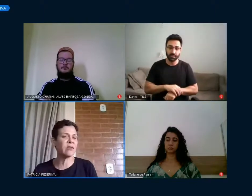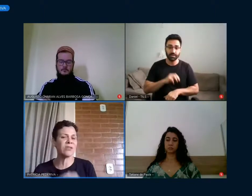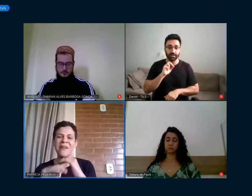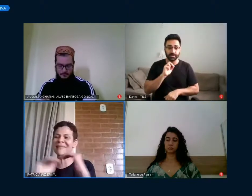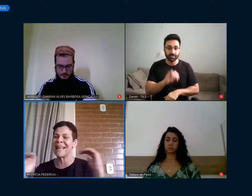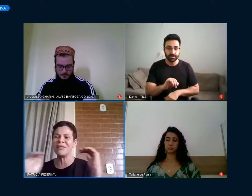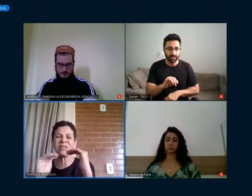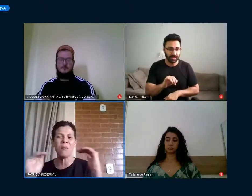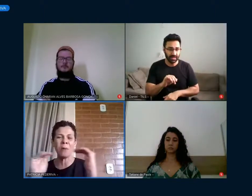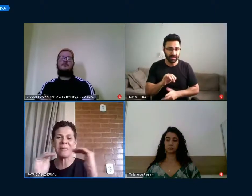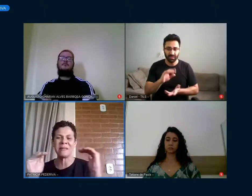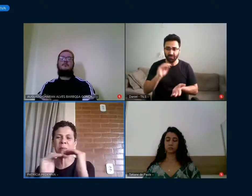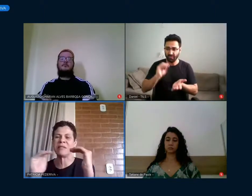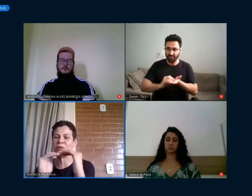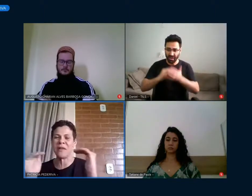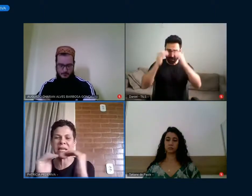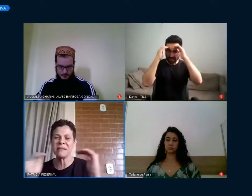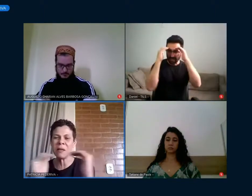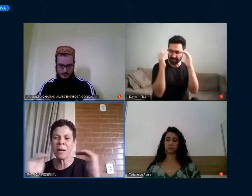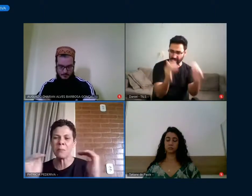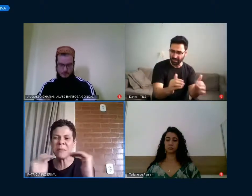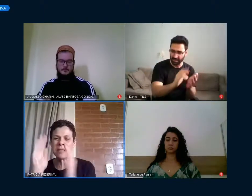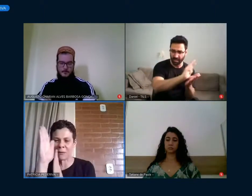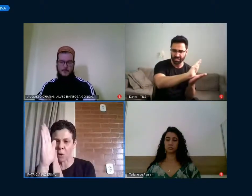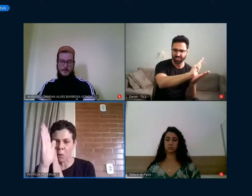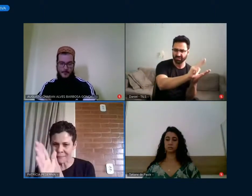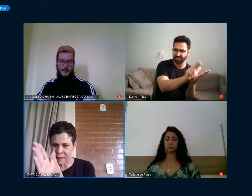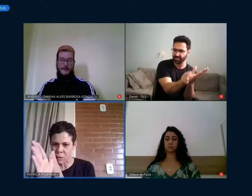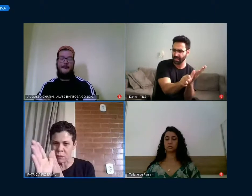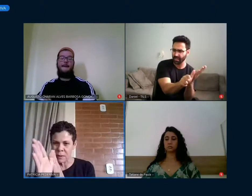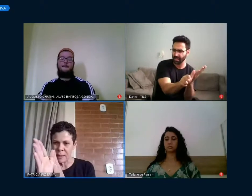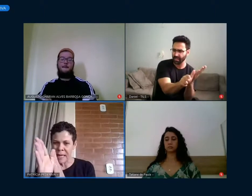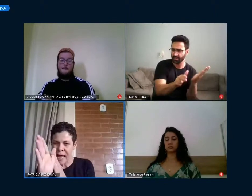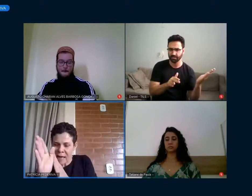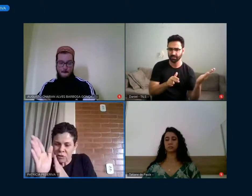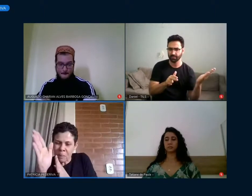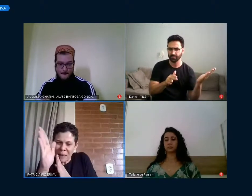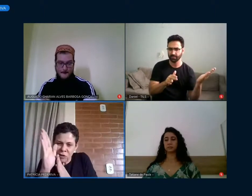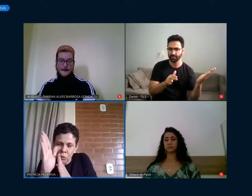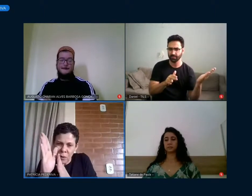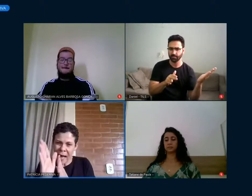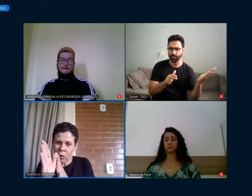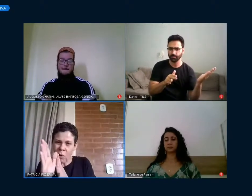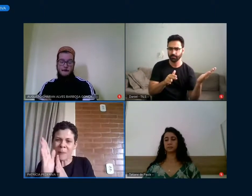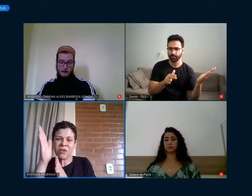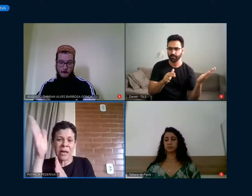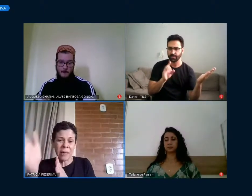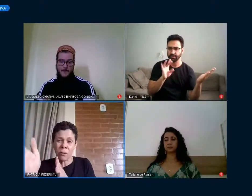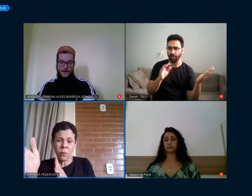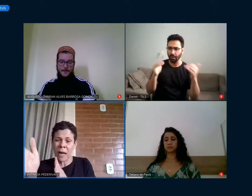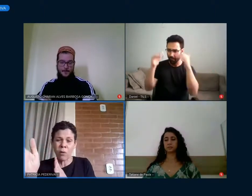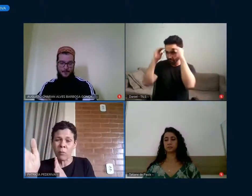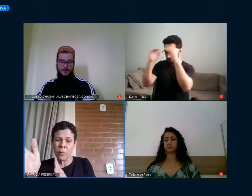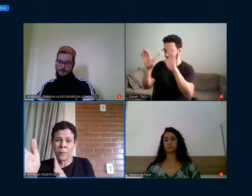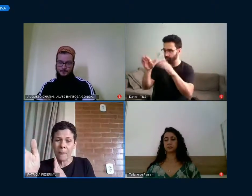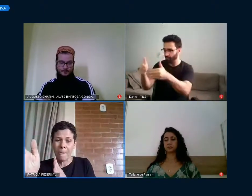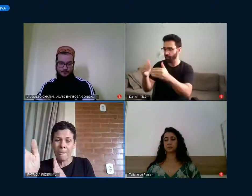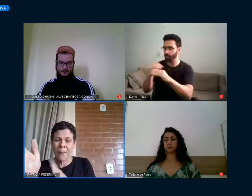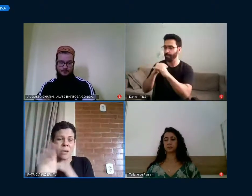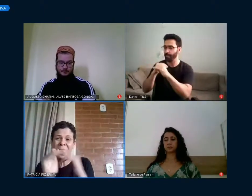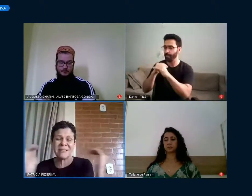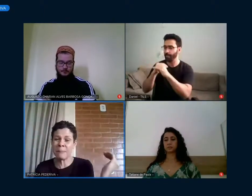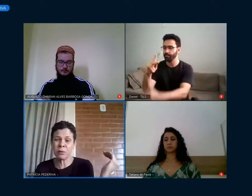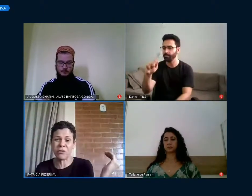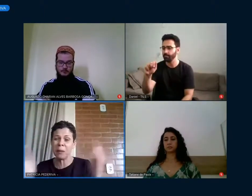diversidade, se a diversidade não é o princípio, se a diferença não é o princípio, é só o padrão, é só partir de um lugar comum para chegar a um lugar comum,